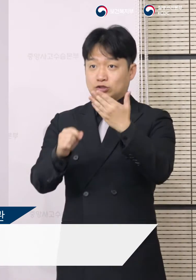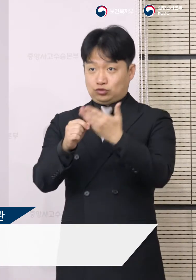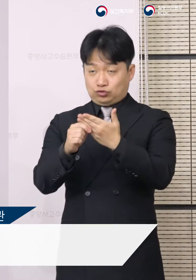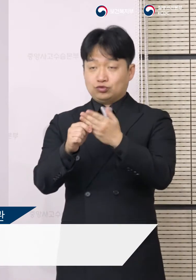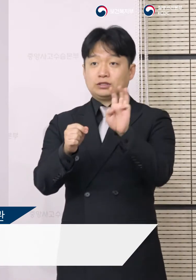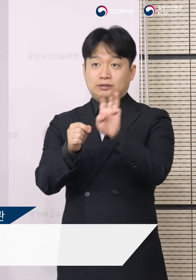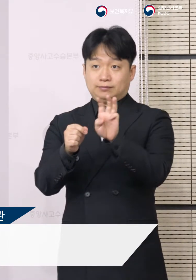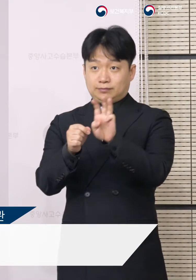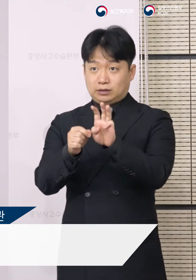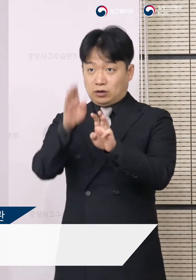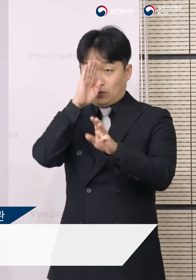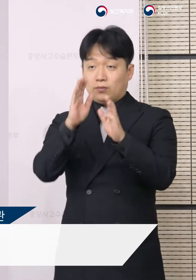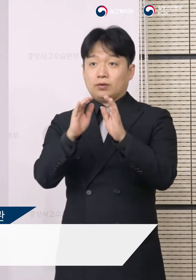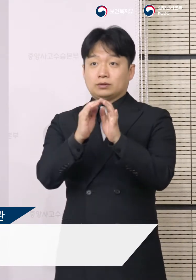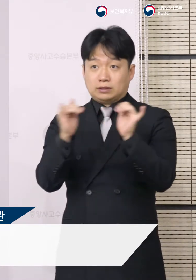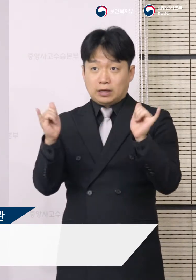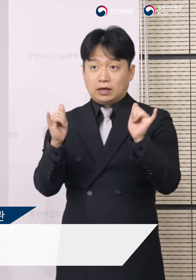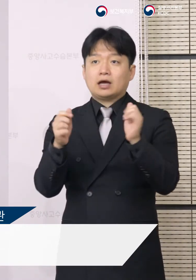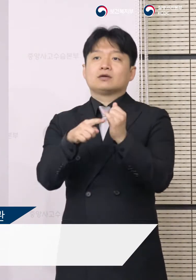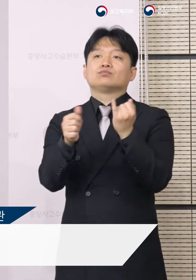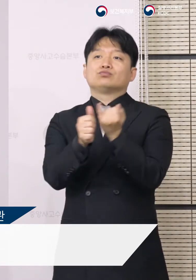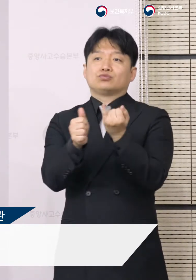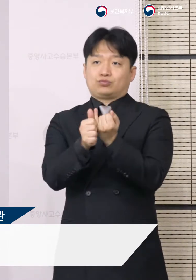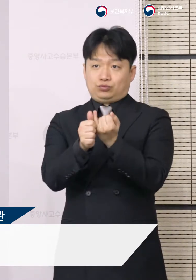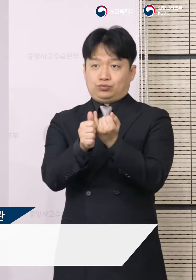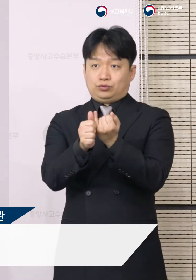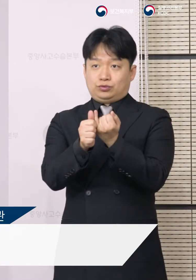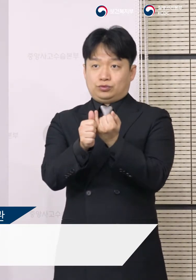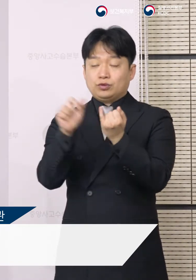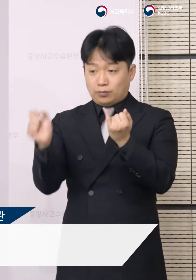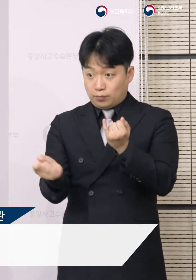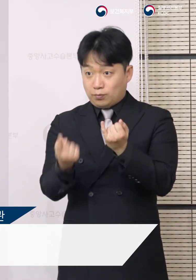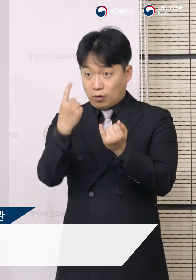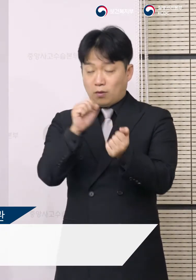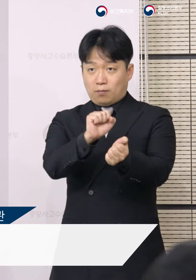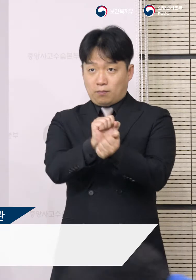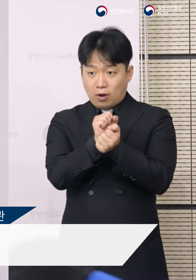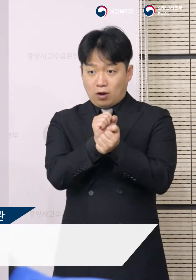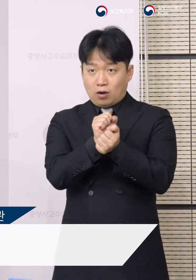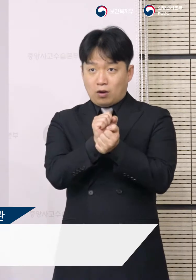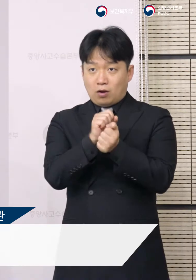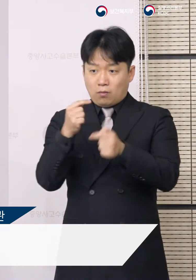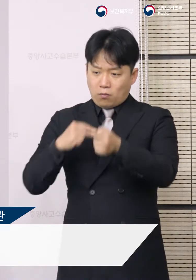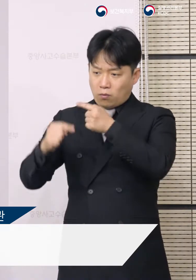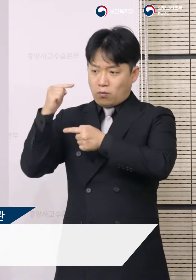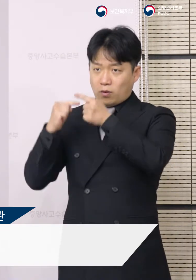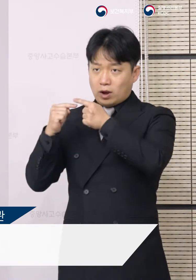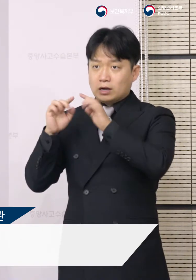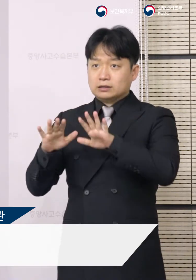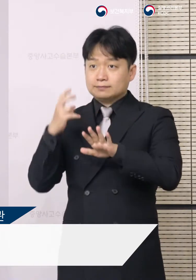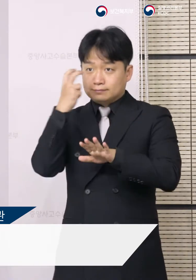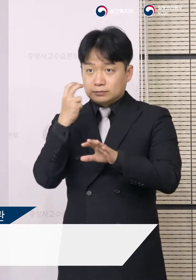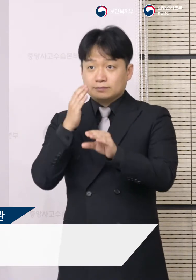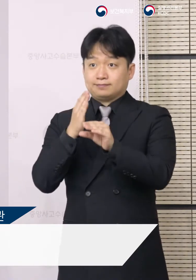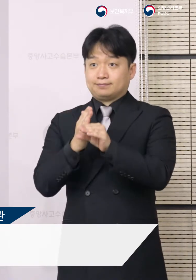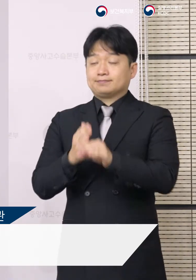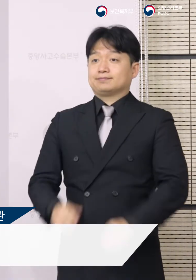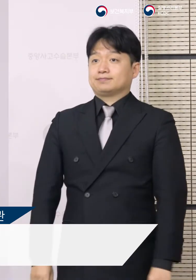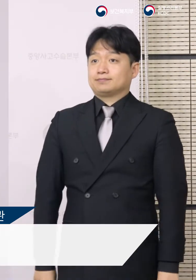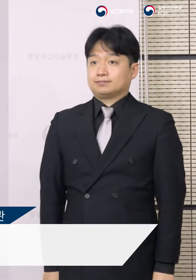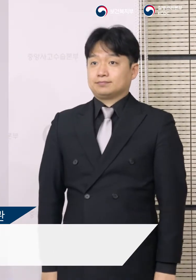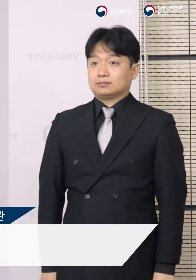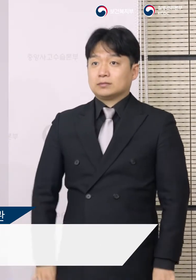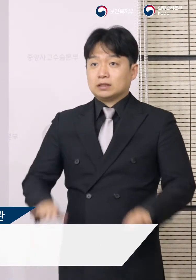29번과 30번 확진자는 부부로 감염 원인과 경로에 대해서는 현재 역학조사가